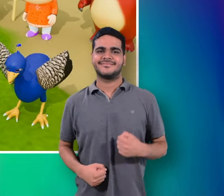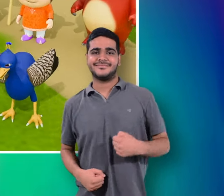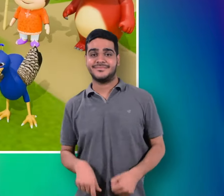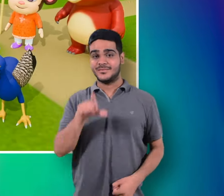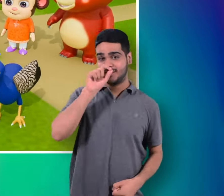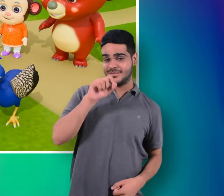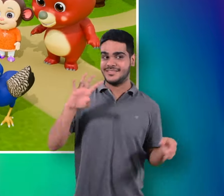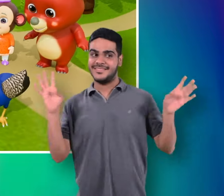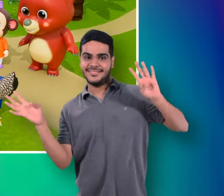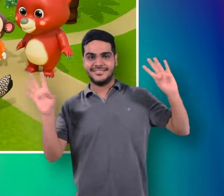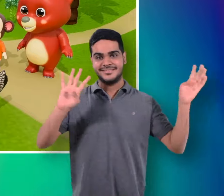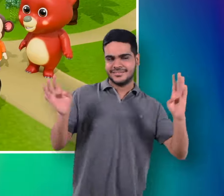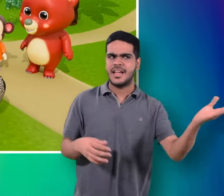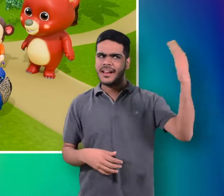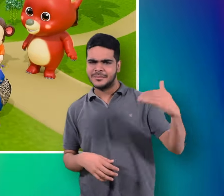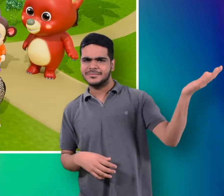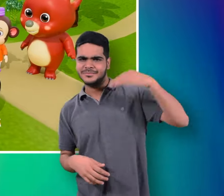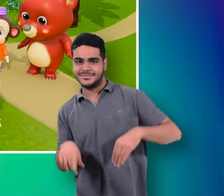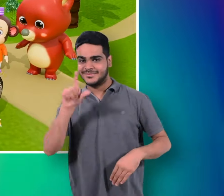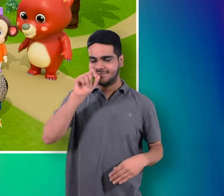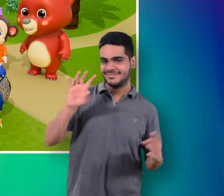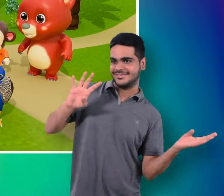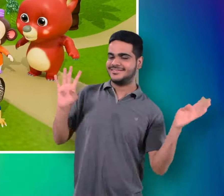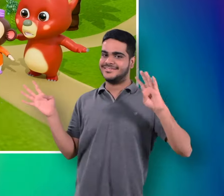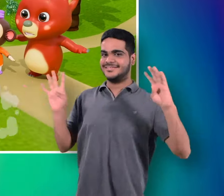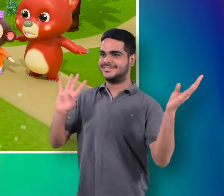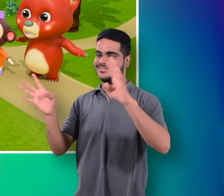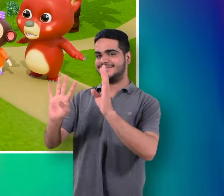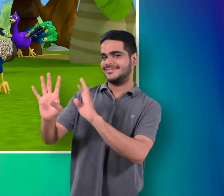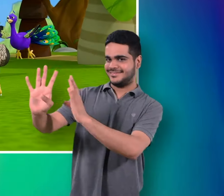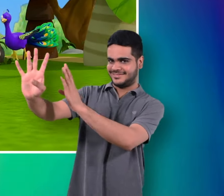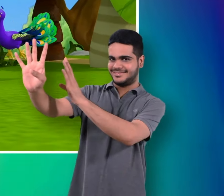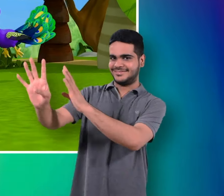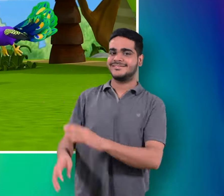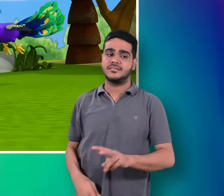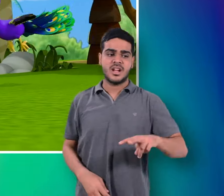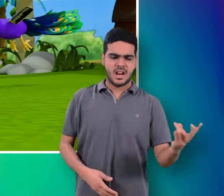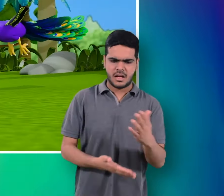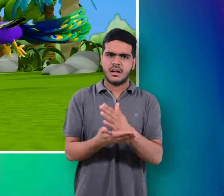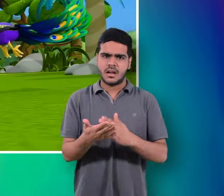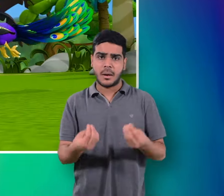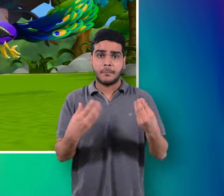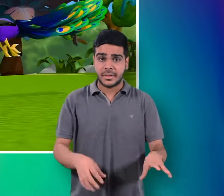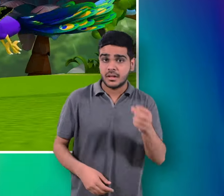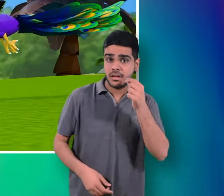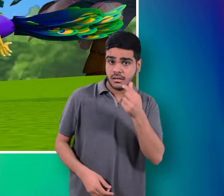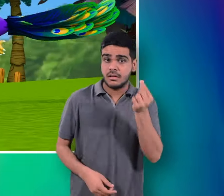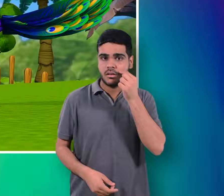नानी तेरी मोरनी को मोर ले गए बाकी जो बचा